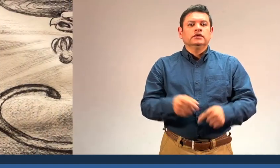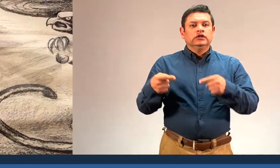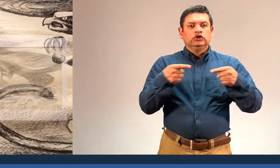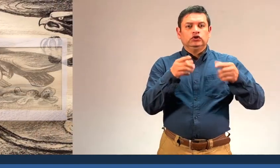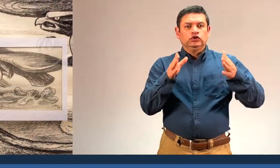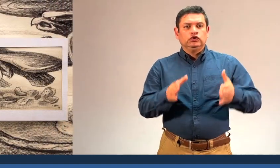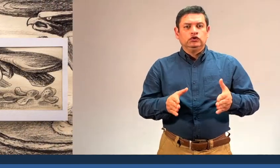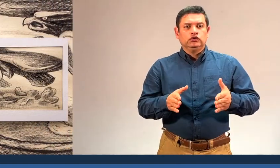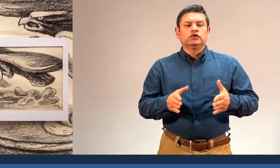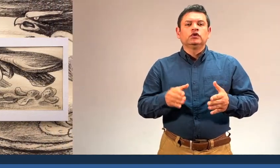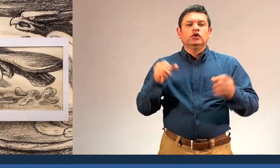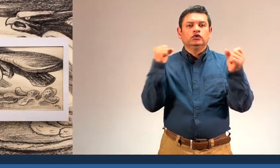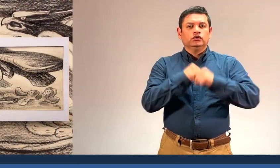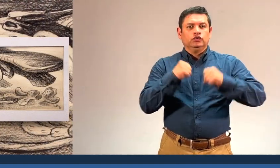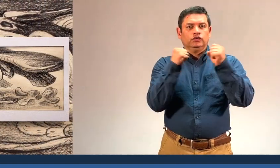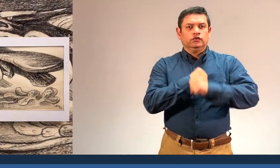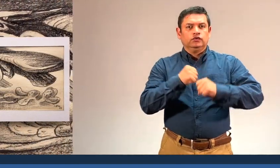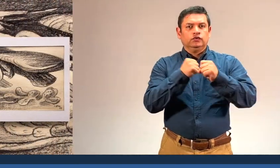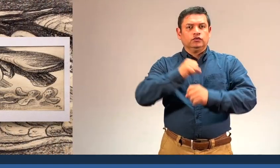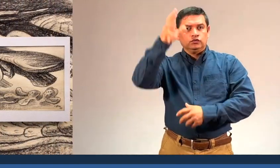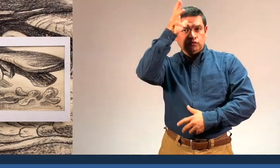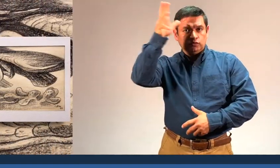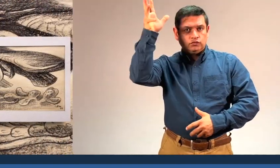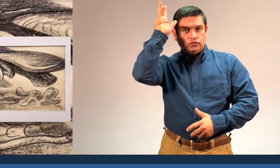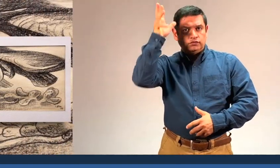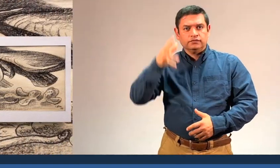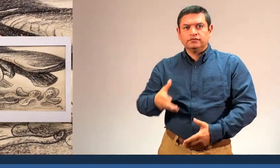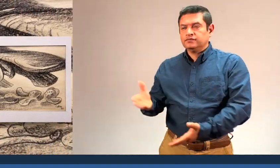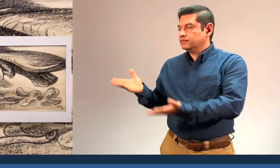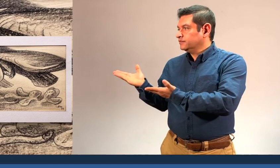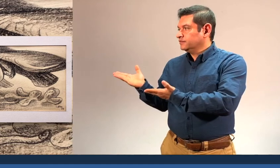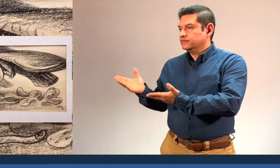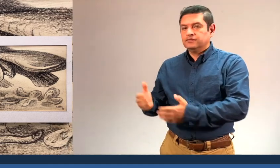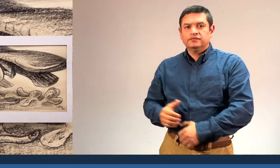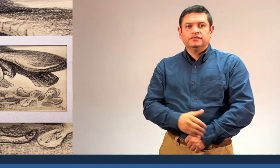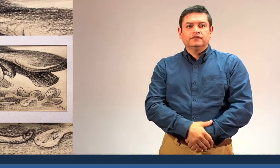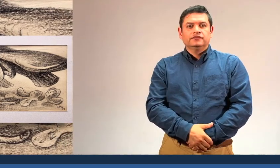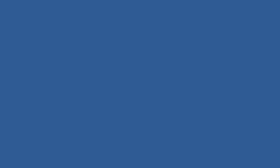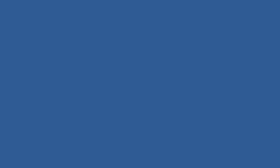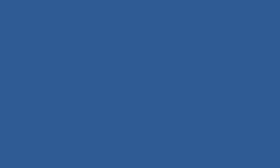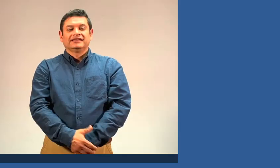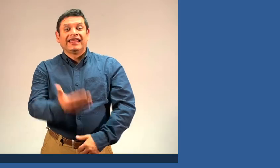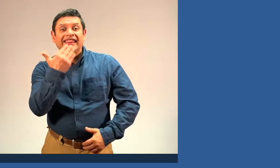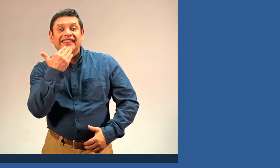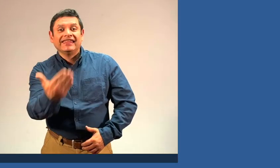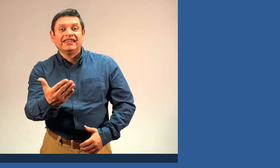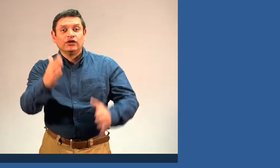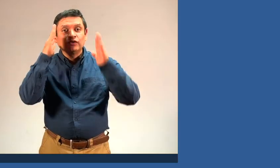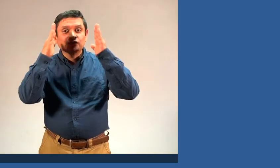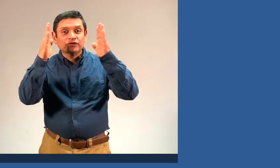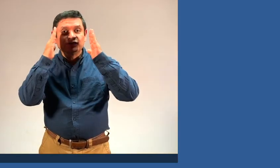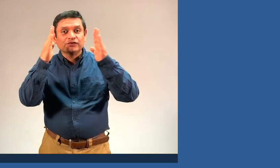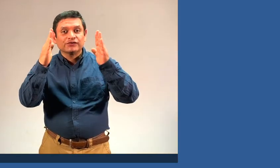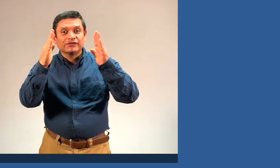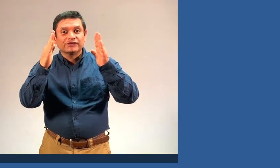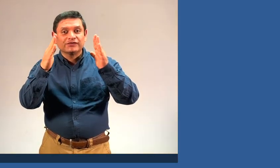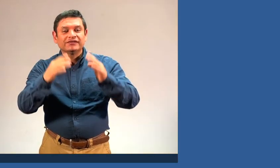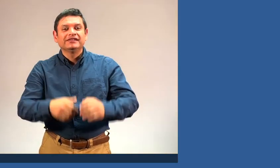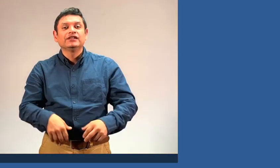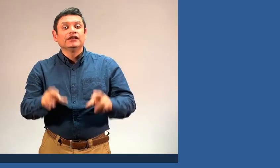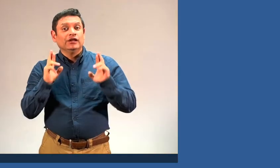and The Struggle of the Opposites, based on the Theogonogy of Nalufu Poetry. We appreciate your attention.